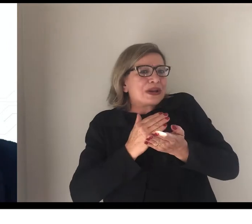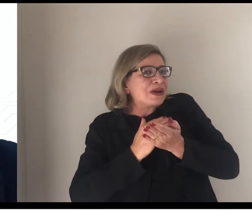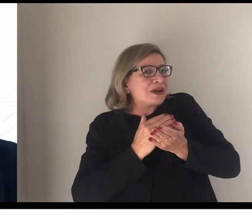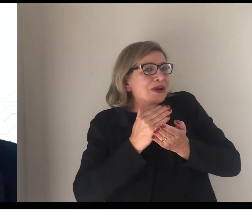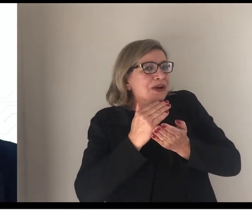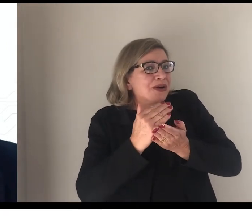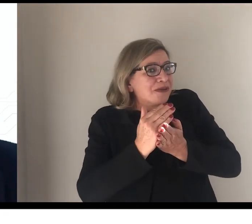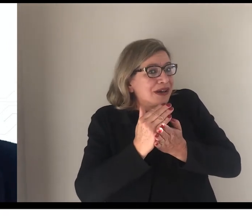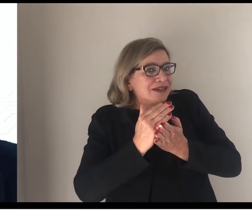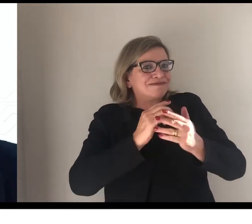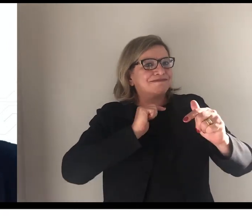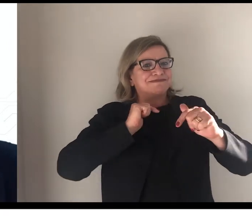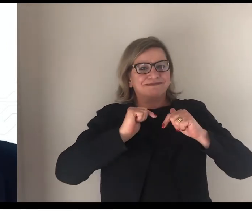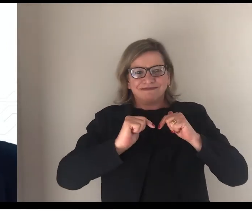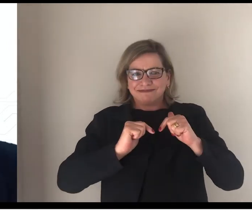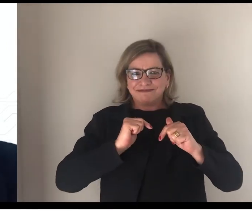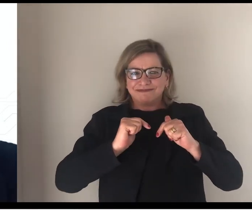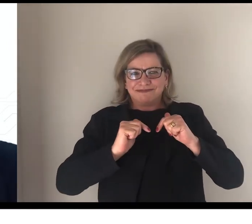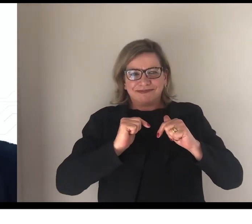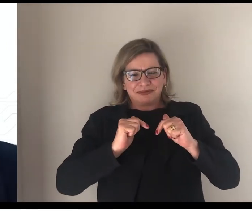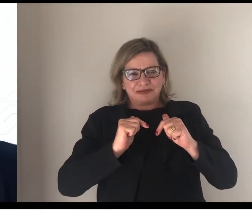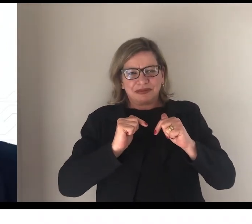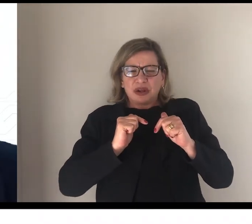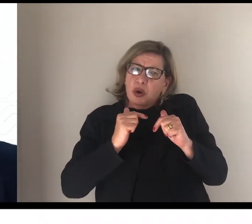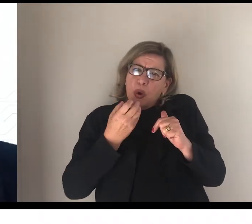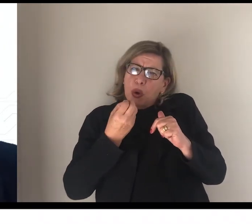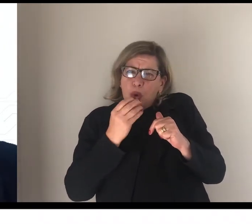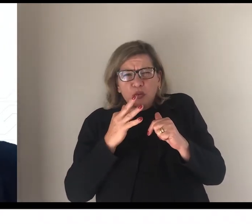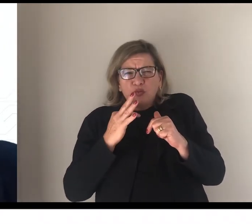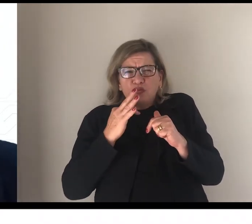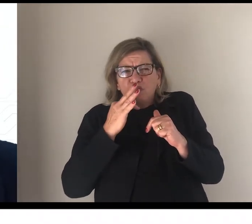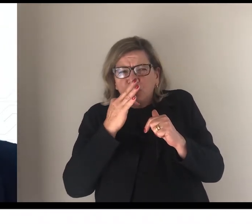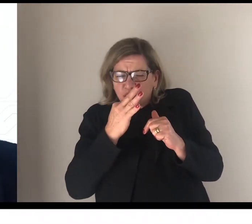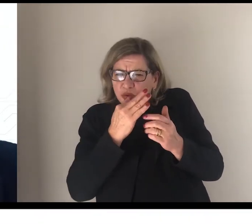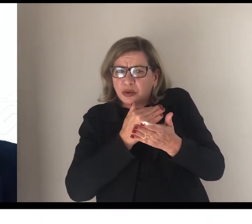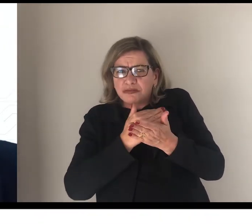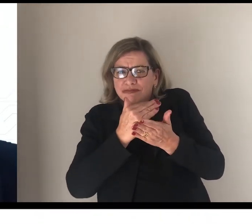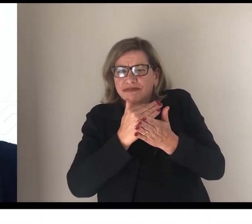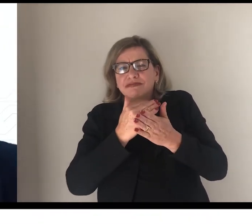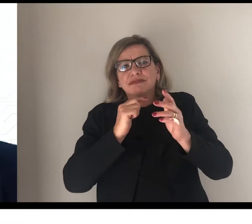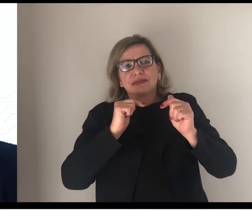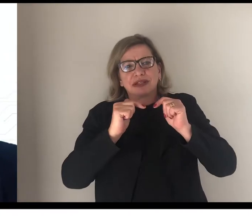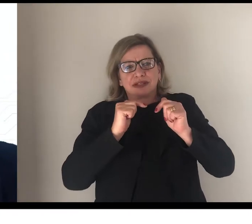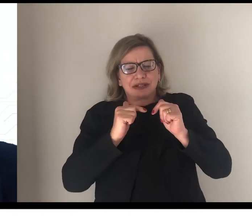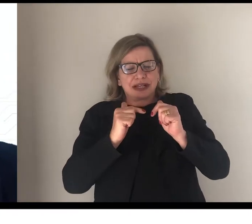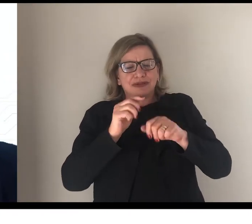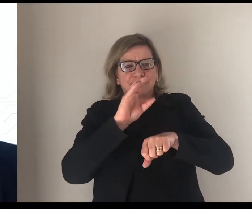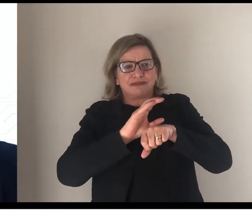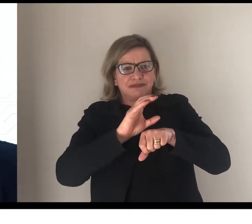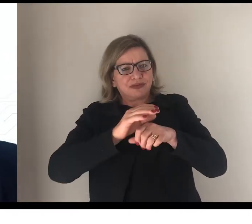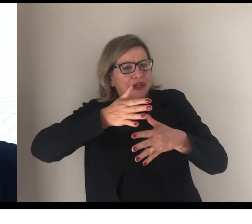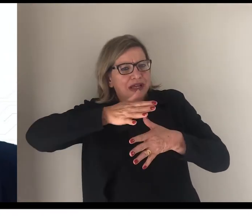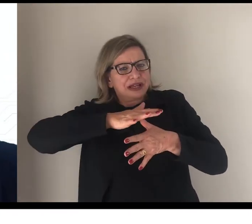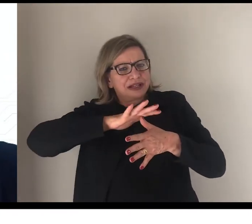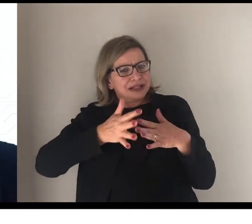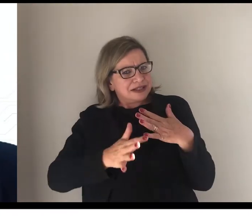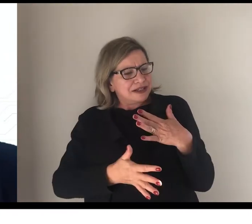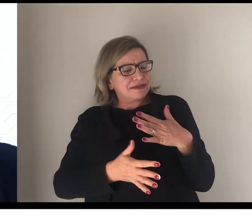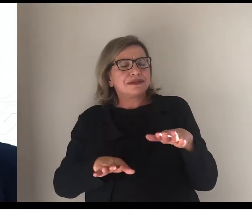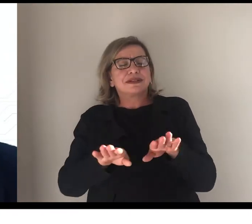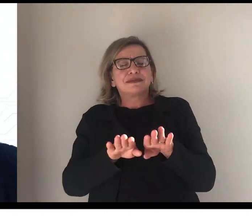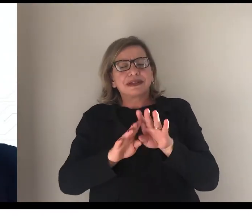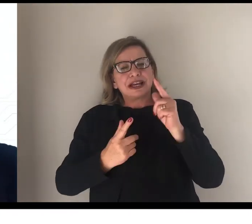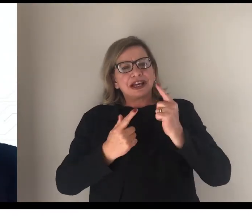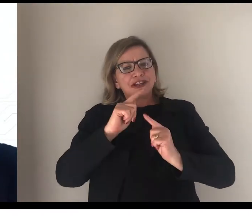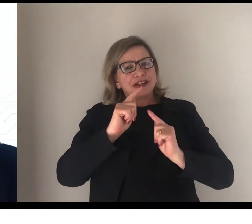aí as atividades, ou nos próximos dias, junto aos cursos de Libras, Gestão Pública